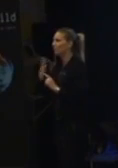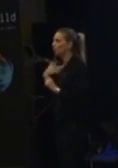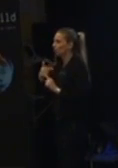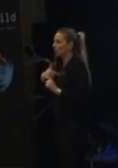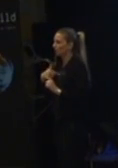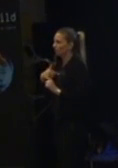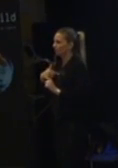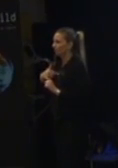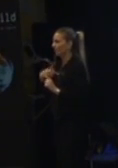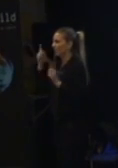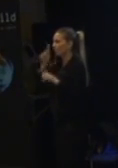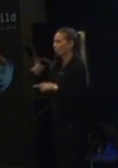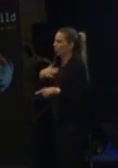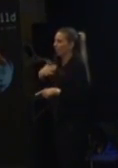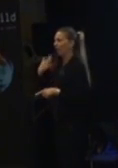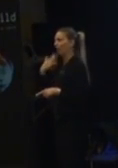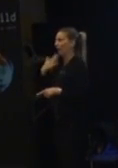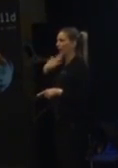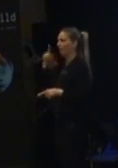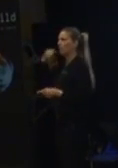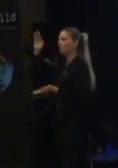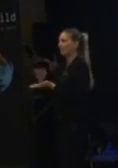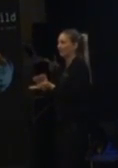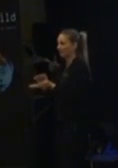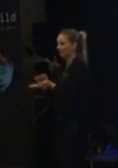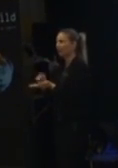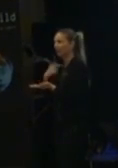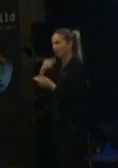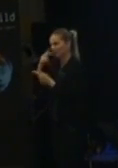förminskade. Vi ska försöka visa vad jag menar.